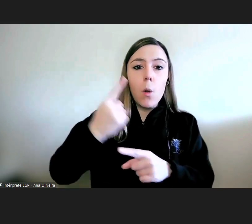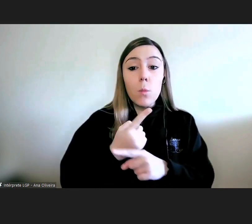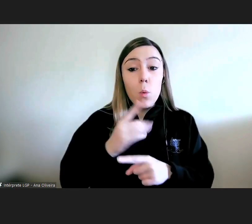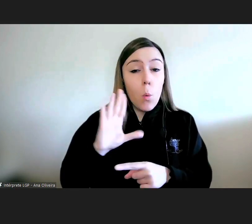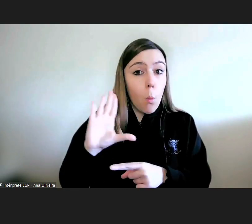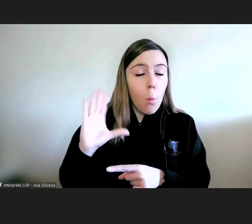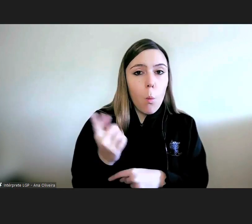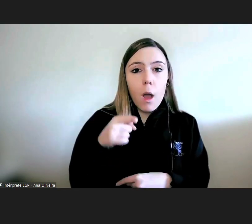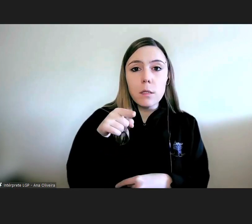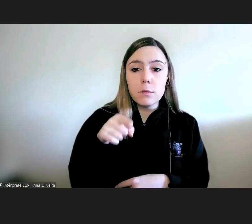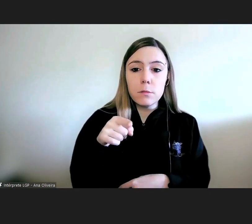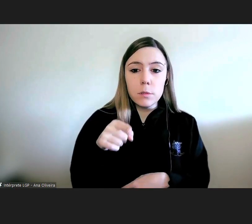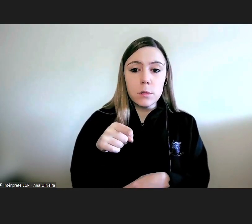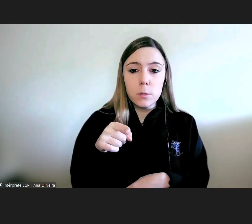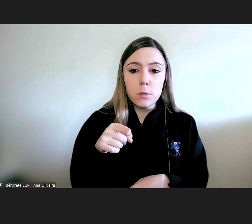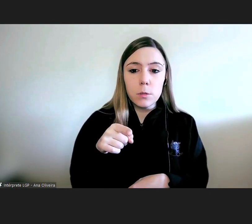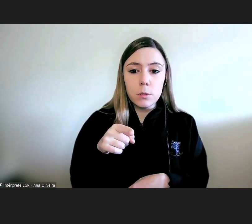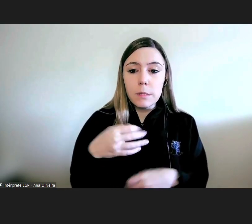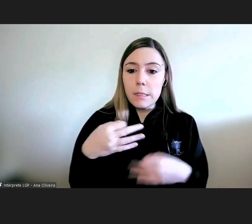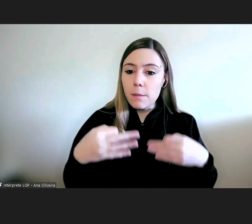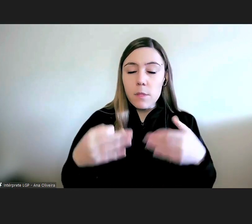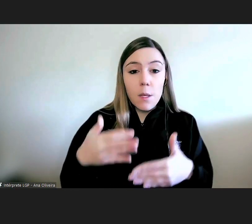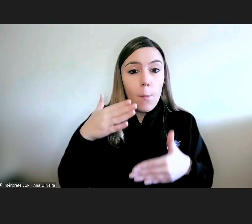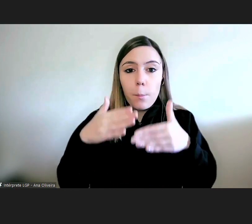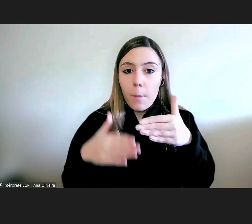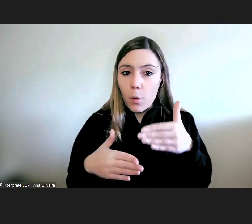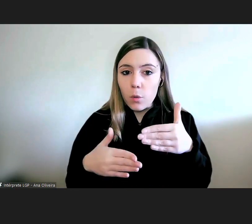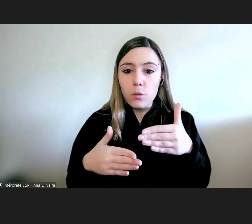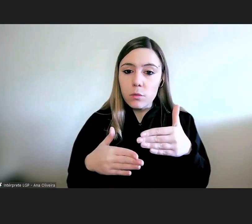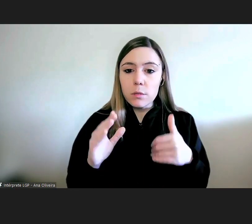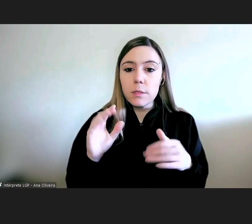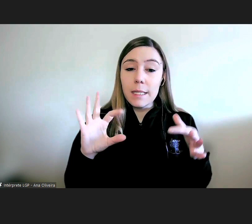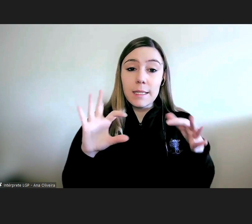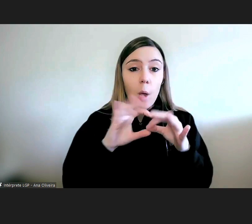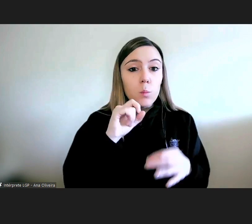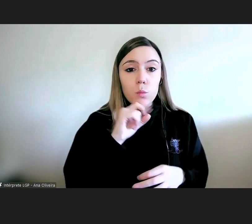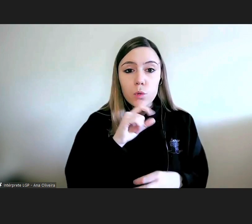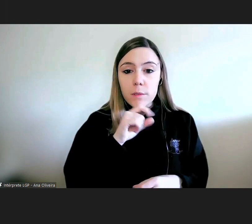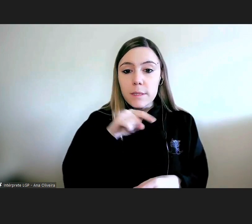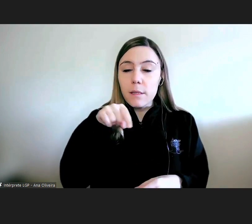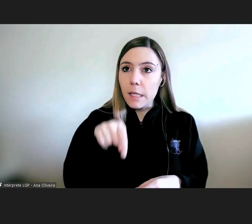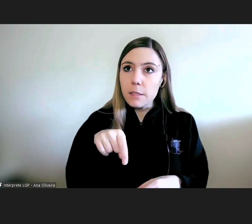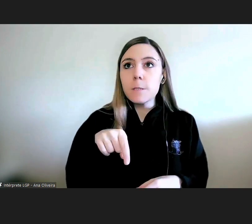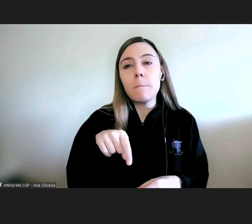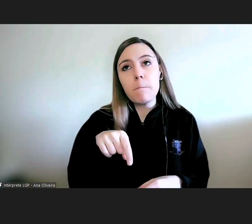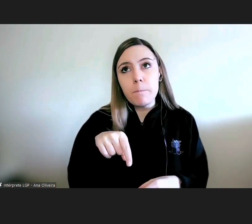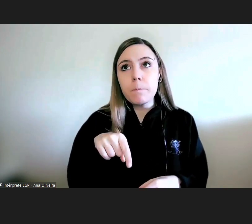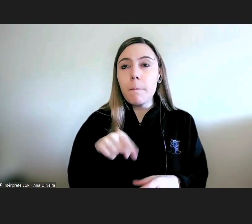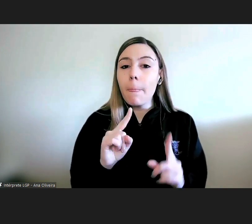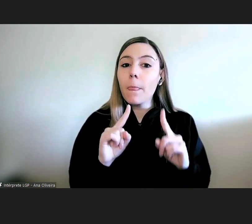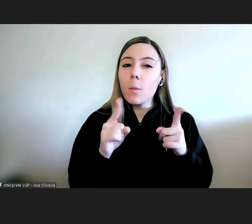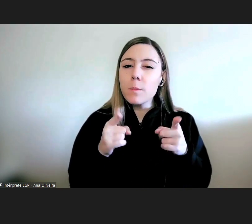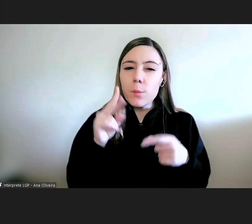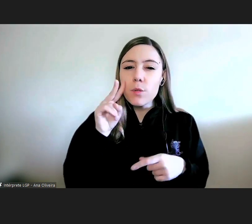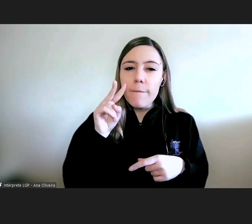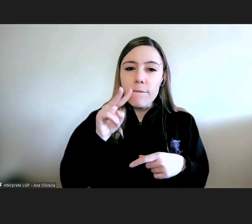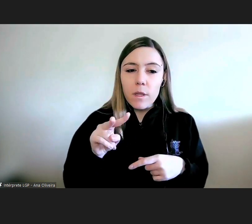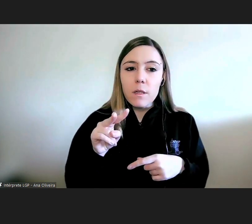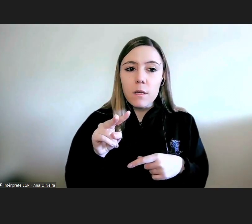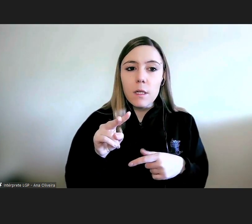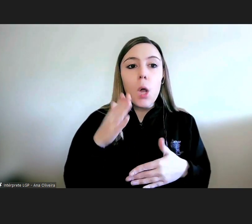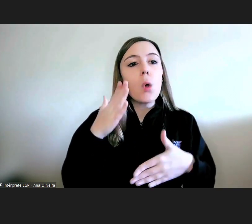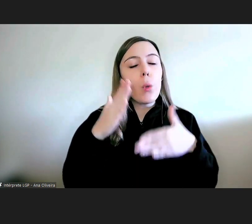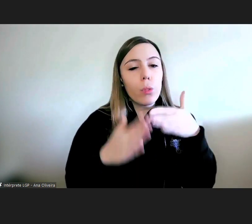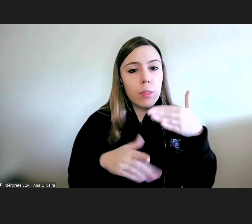esteja mais presente mais interiorizado essa possibilidade começa-se ver que isso